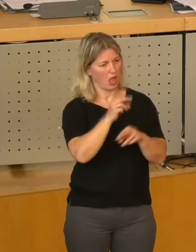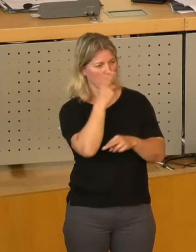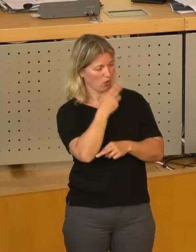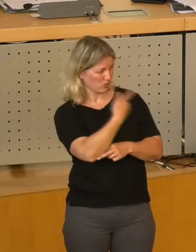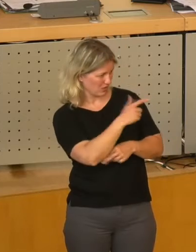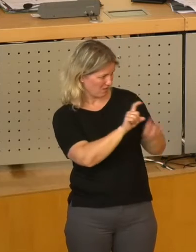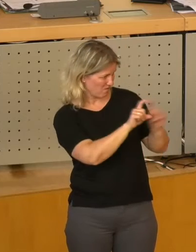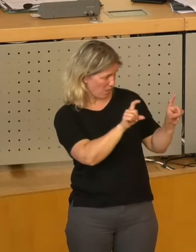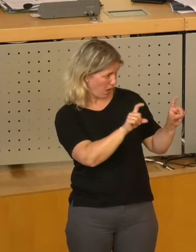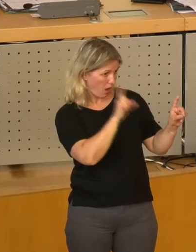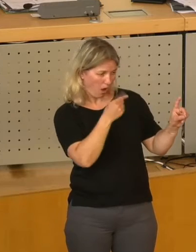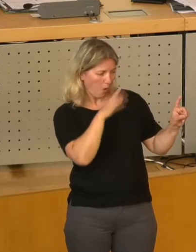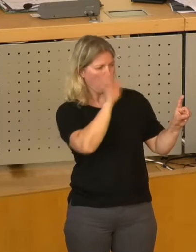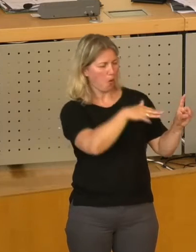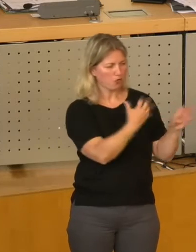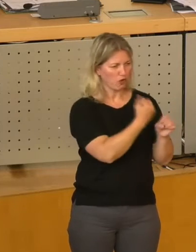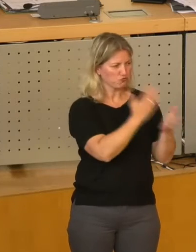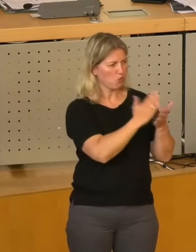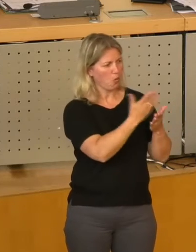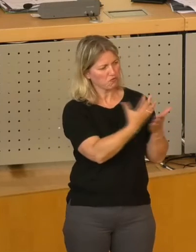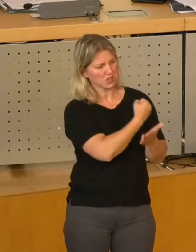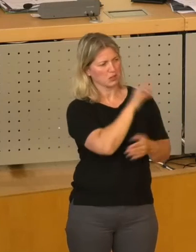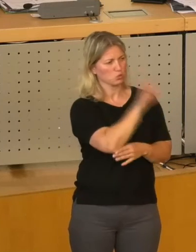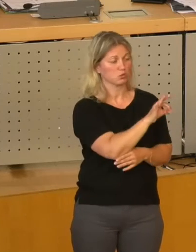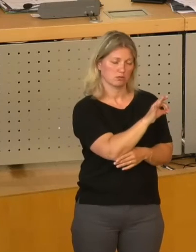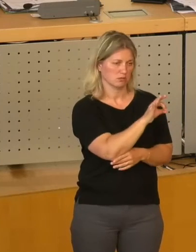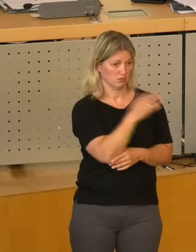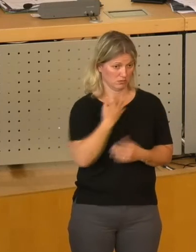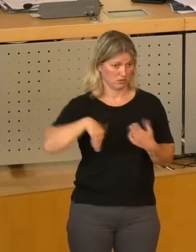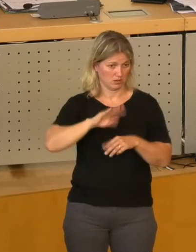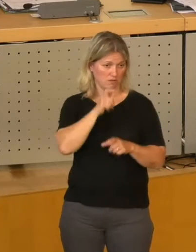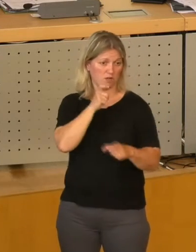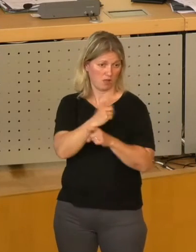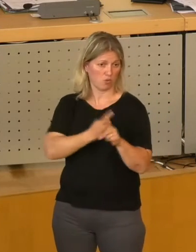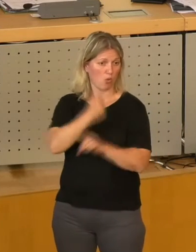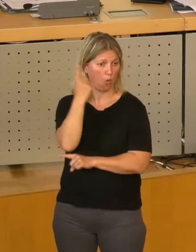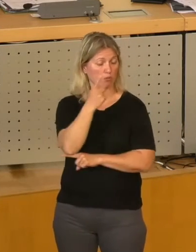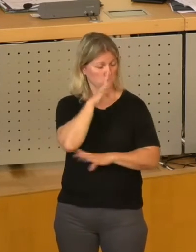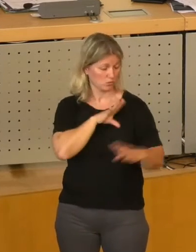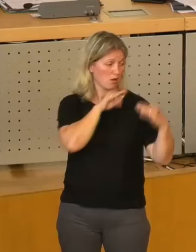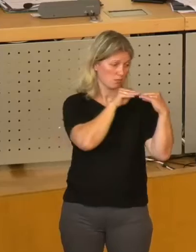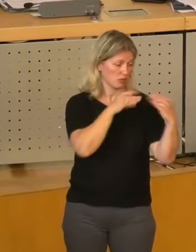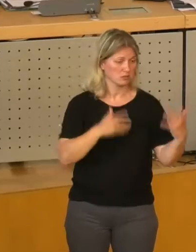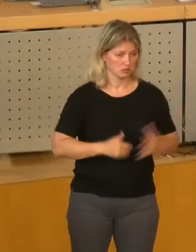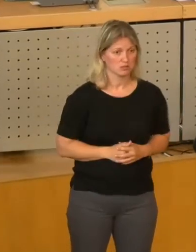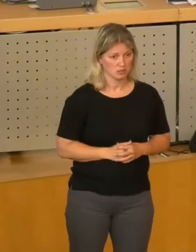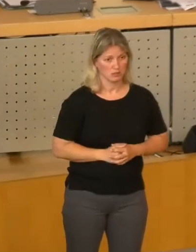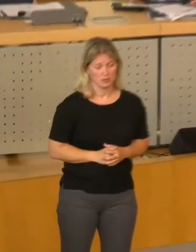Unternehmen noch zumuten wollen. Das liegt jetzt allein in unserer Verantwortung und dieser Verantwortung müssen wir gerecht werden. Vielen Dank, meine Damen und Herren.